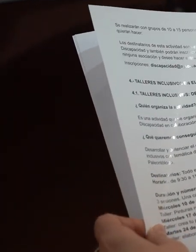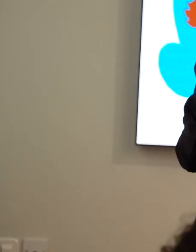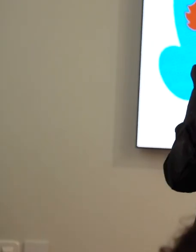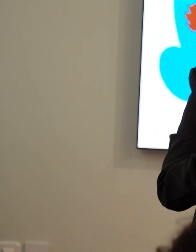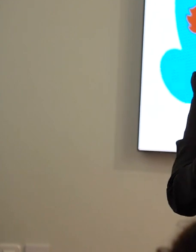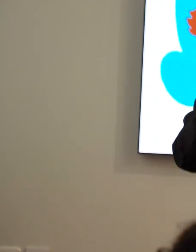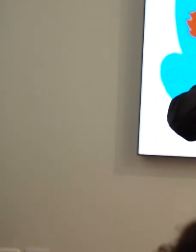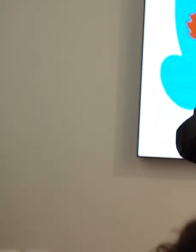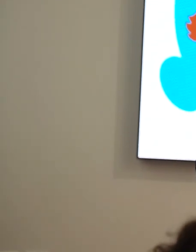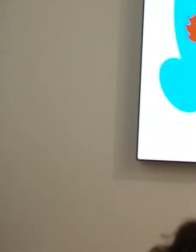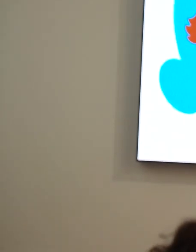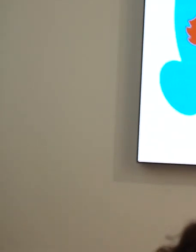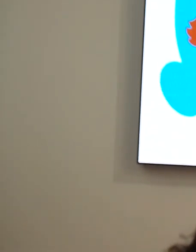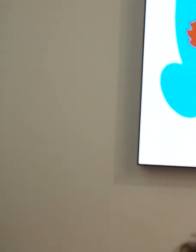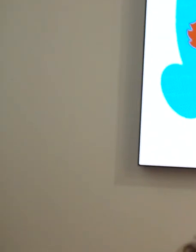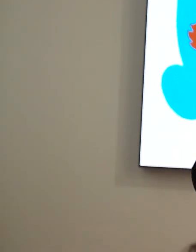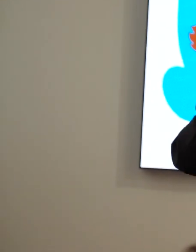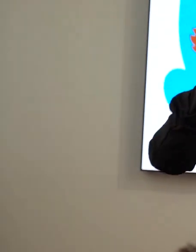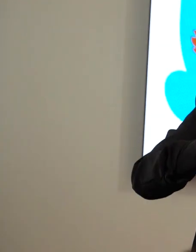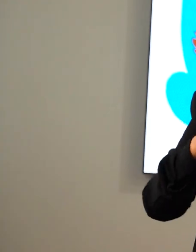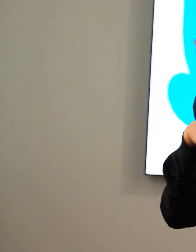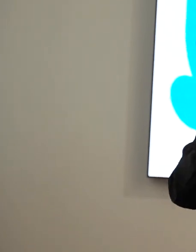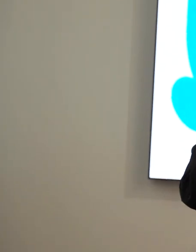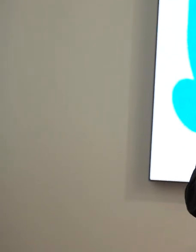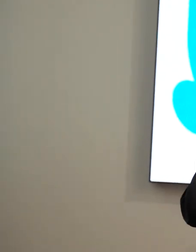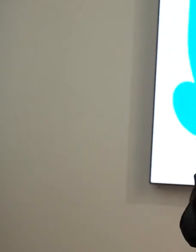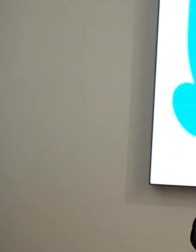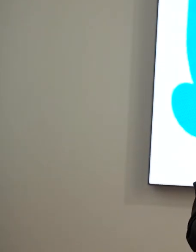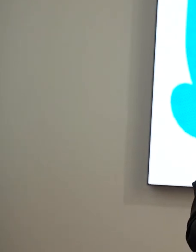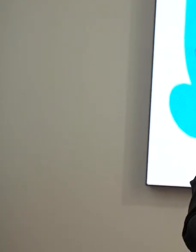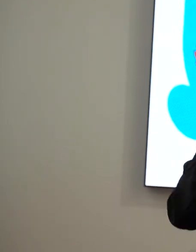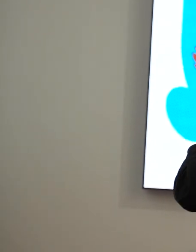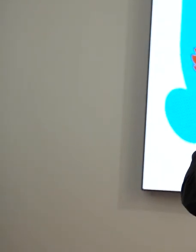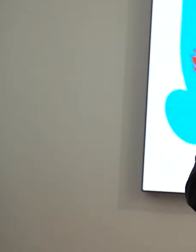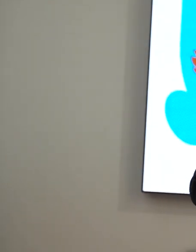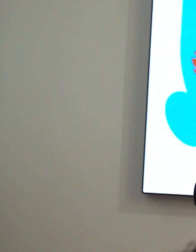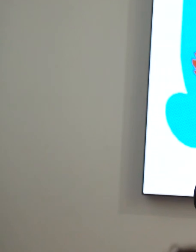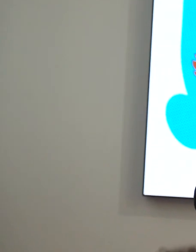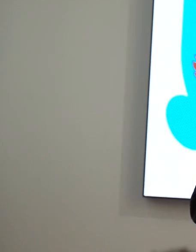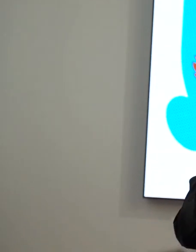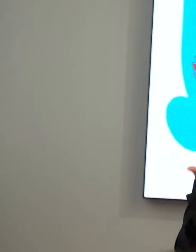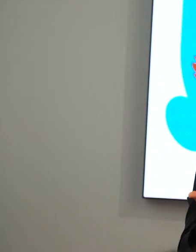estos talleres de historia inclusiva, los itinerarios que van a realizar